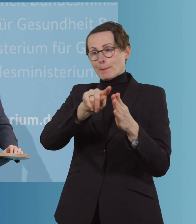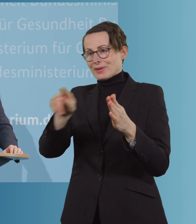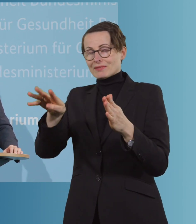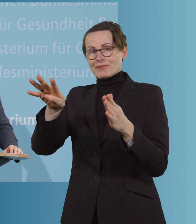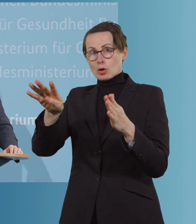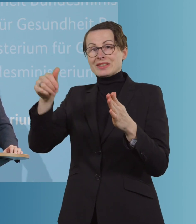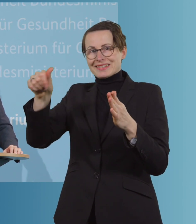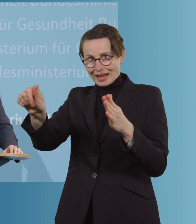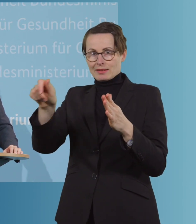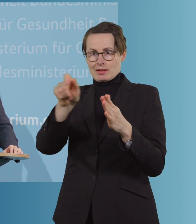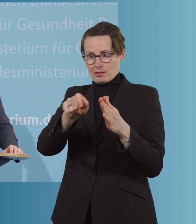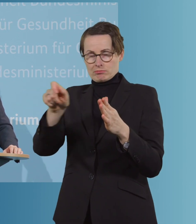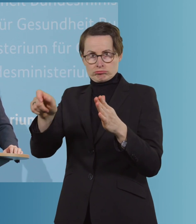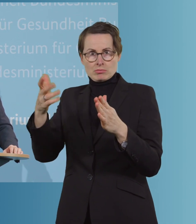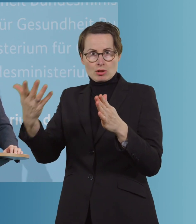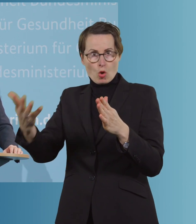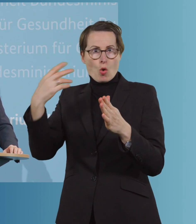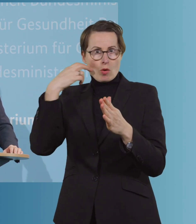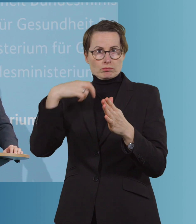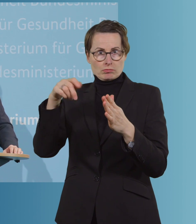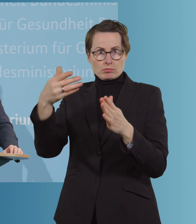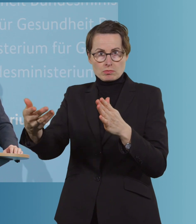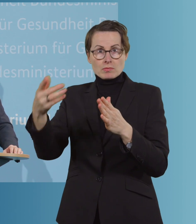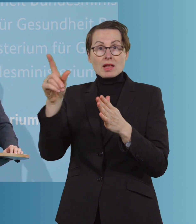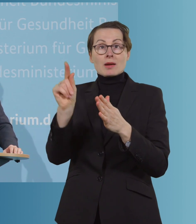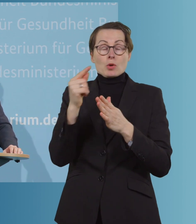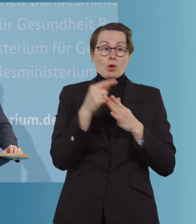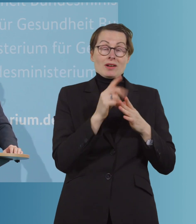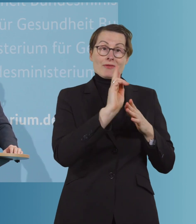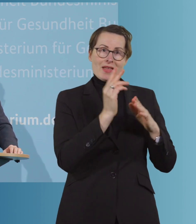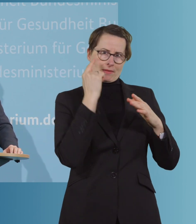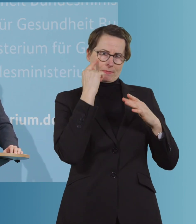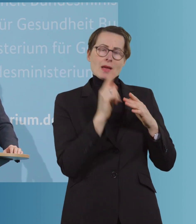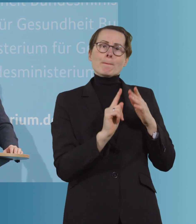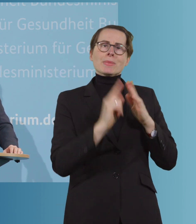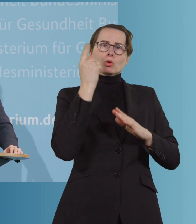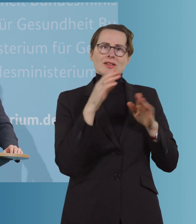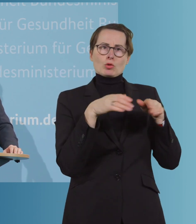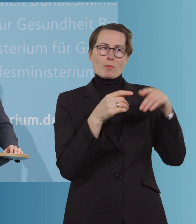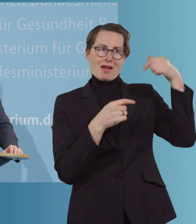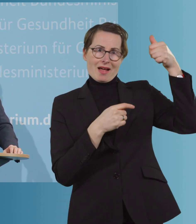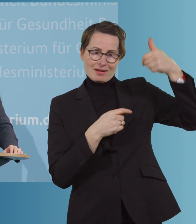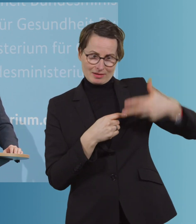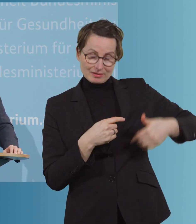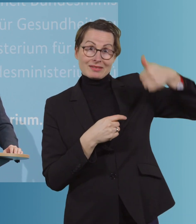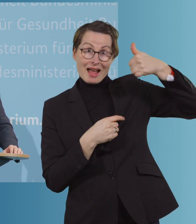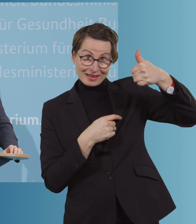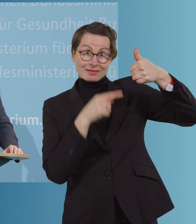jetzt auch diejenigen aus der Priorisierungsgruppe 1, also mit höchster Priorität, etwa in der Pflege, im Gesundheitswesen geimpft. Und so ist